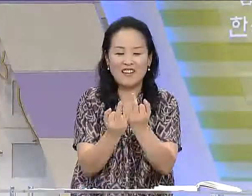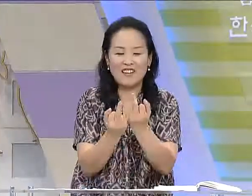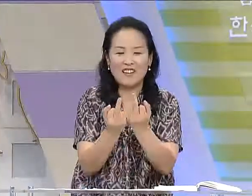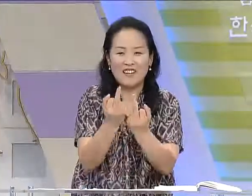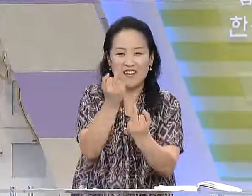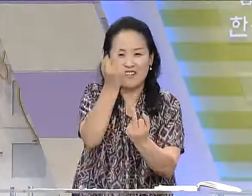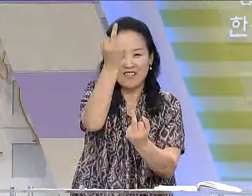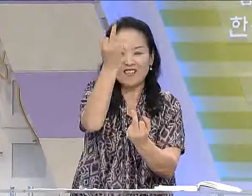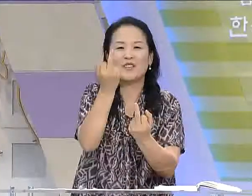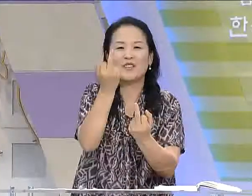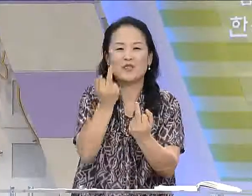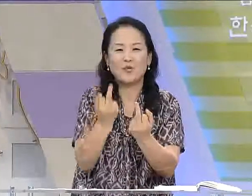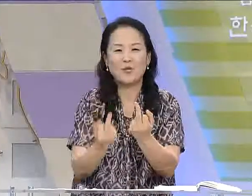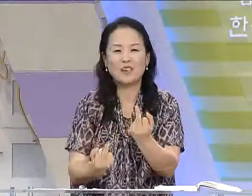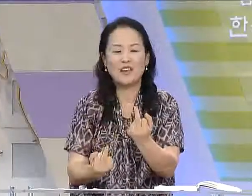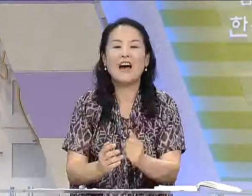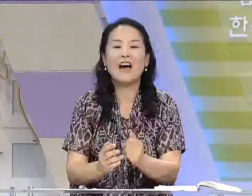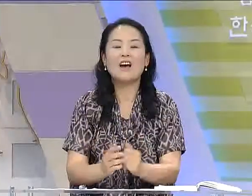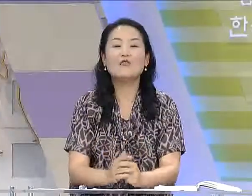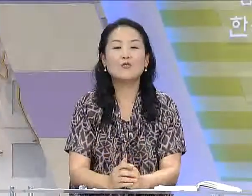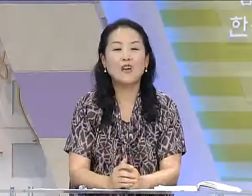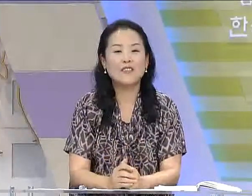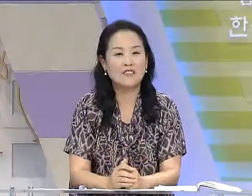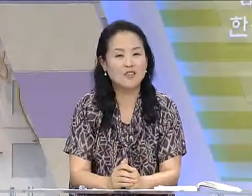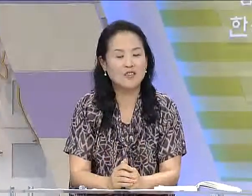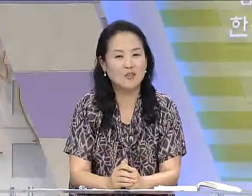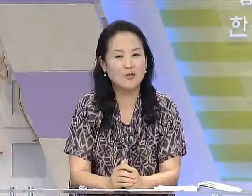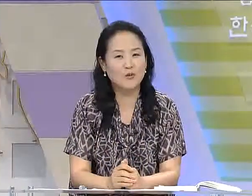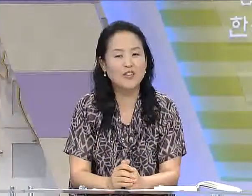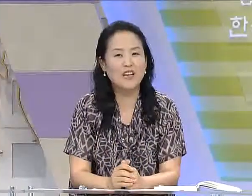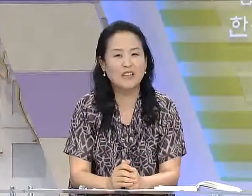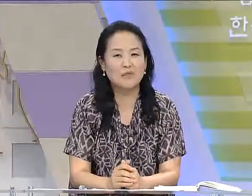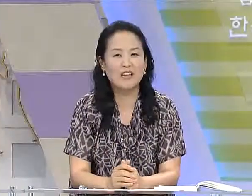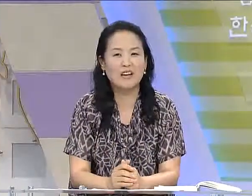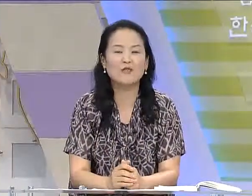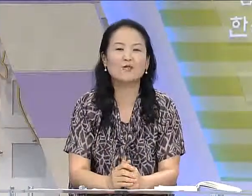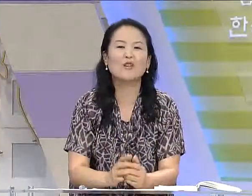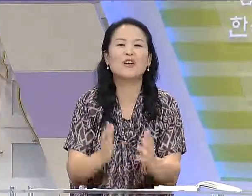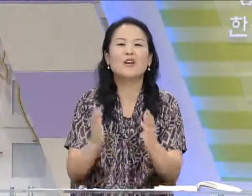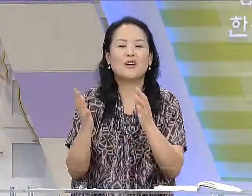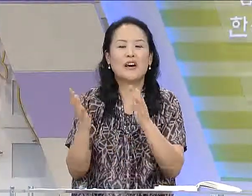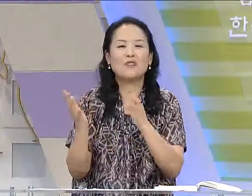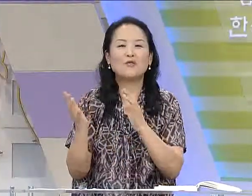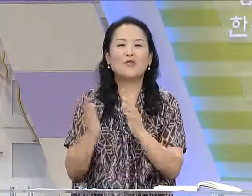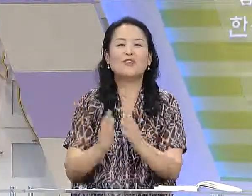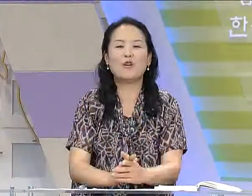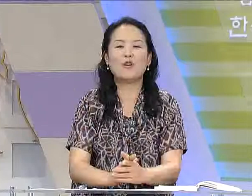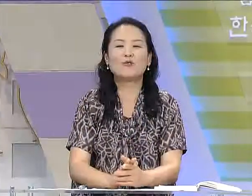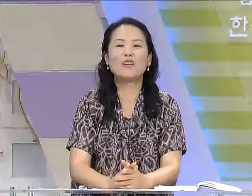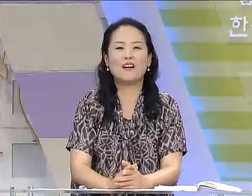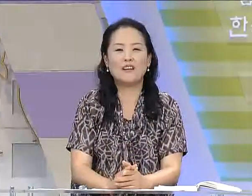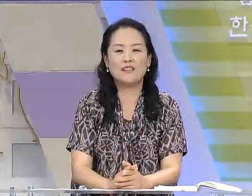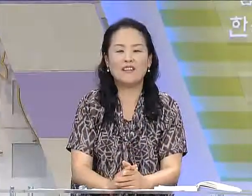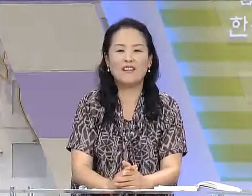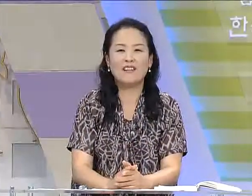형, 동생. 한국 수와에서는 이것은 전혀 욕설이 아닙니다. 간혹 우리 한국 농인들이 외국에 나가서